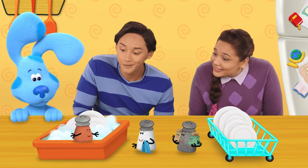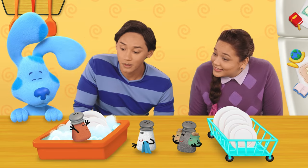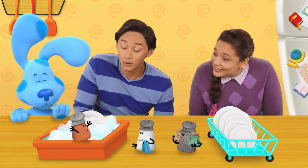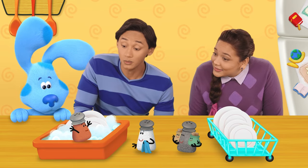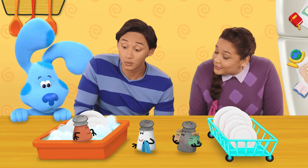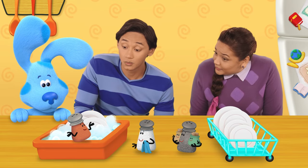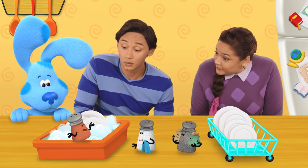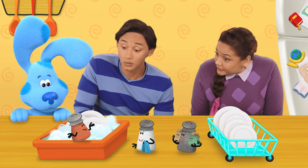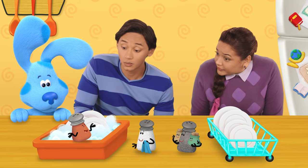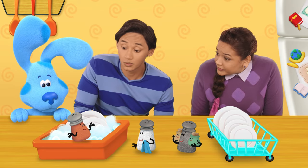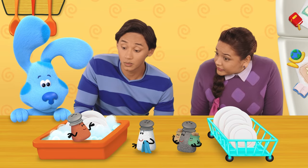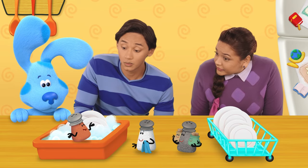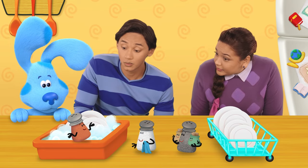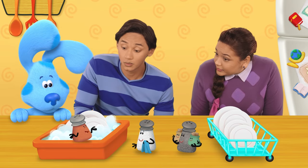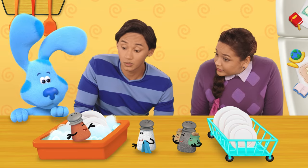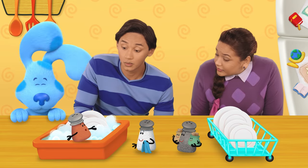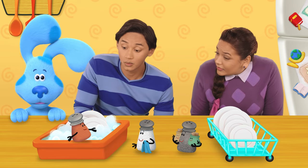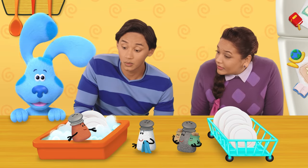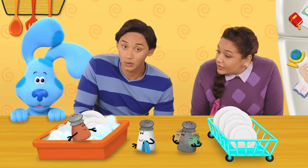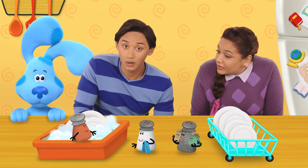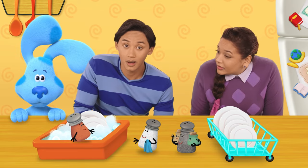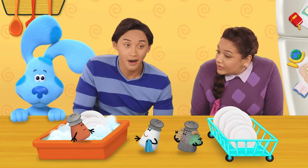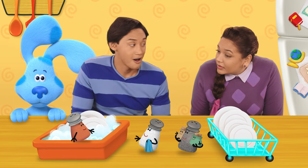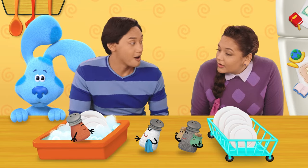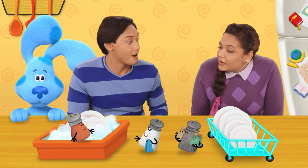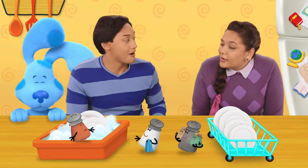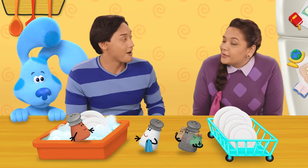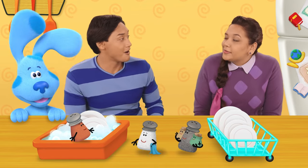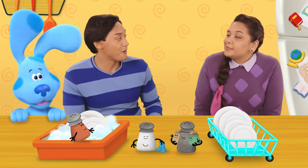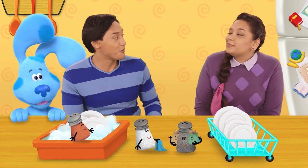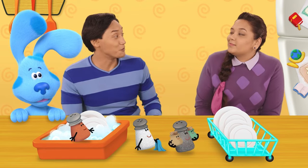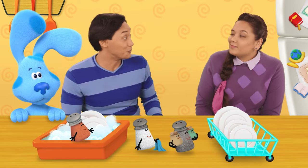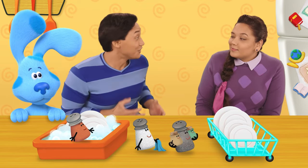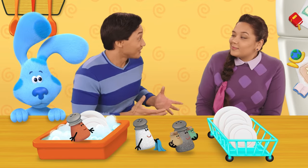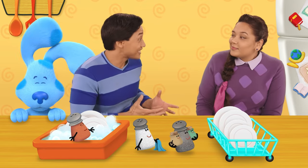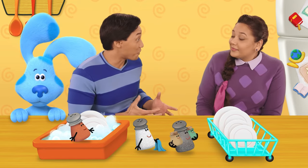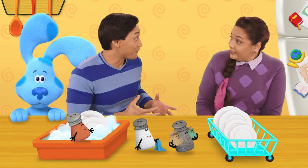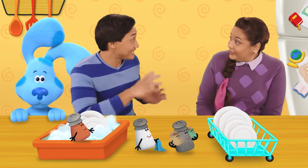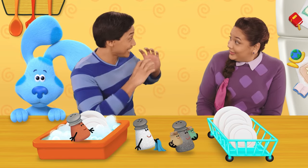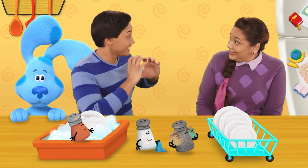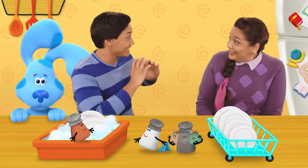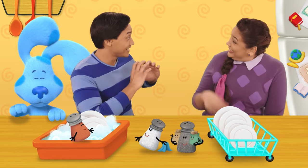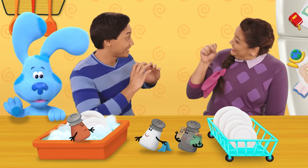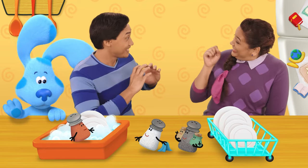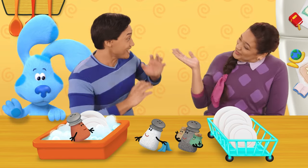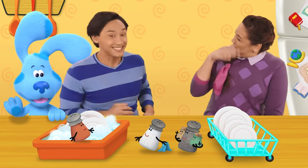también! ¡Se esconde en alguna parte de la sala de estar! ¡Oh! ¡Vamos a buscar a TikTok! ¡Sí!